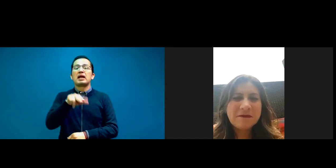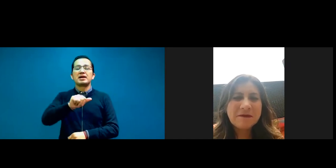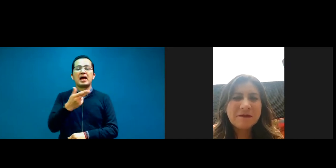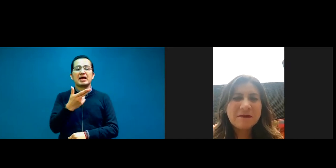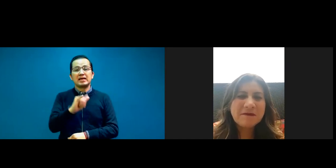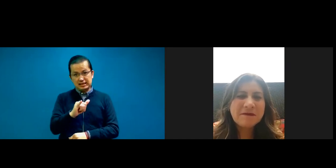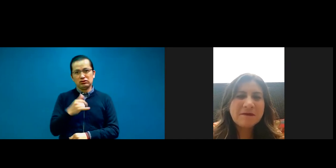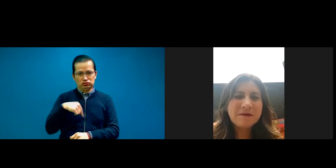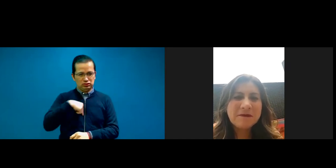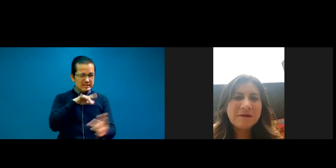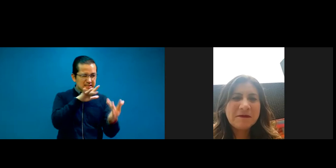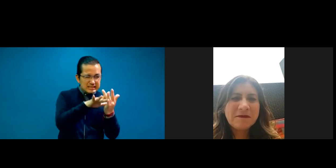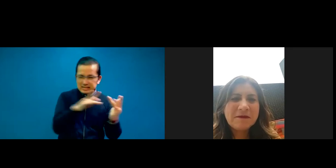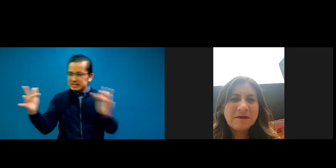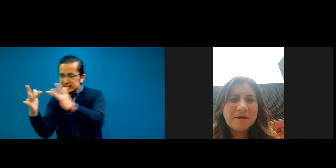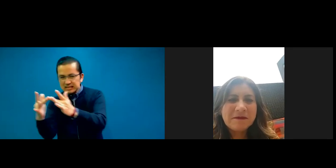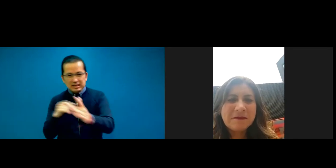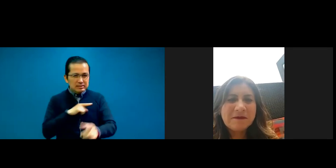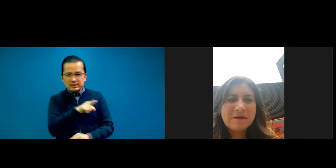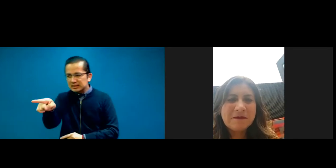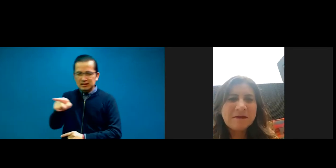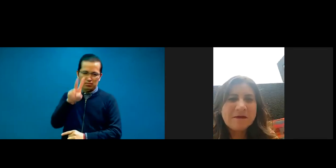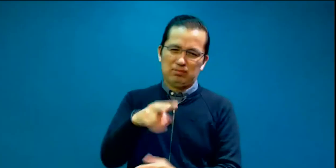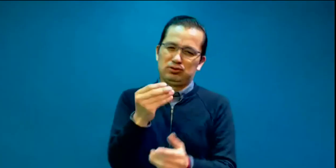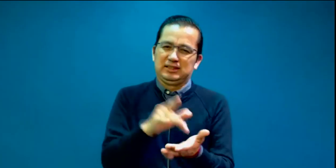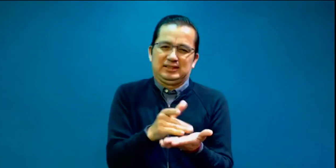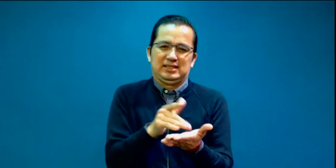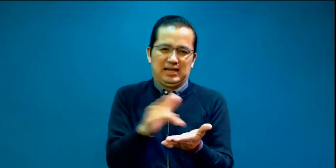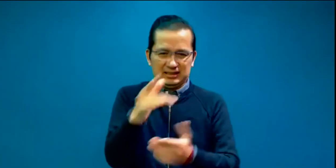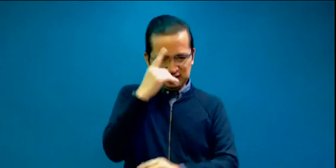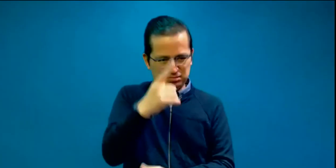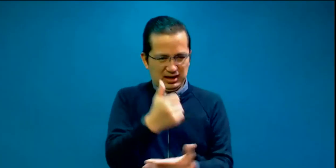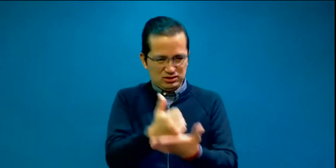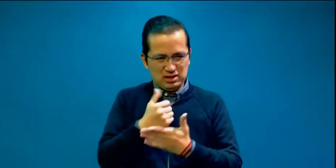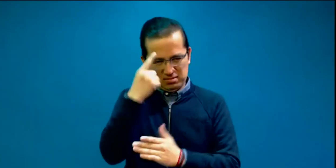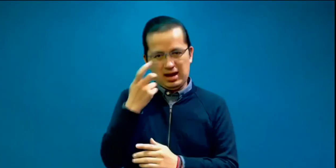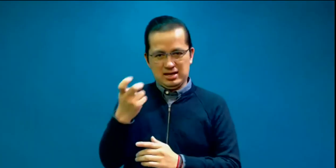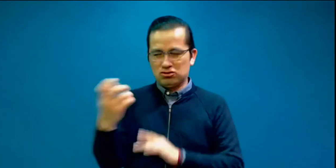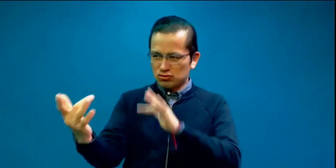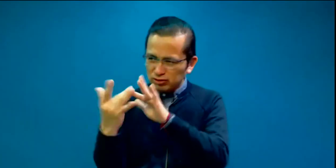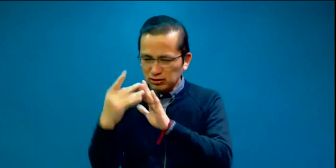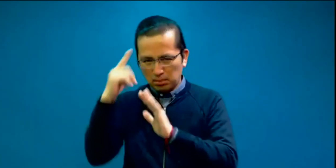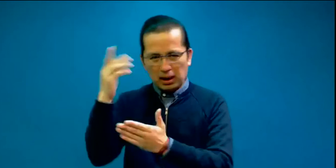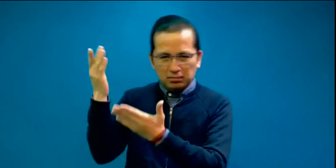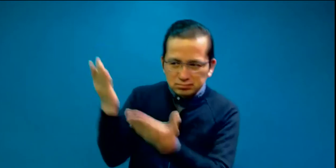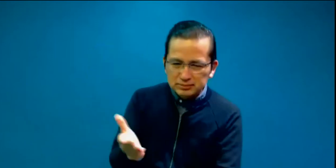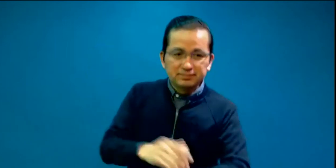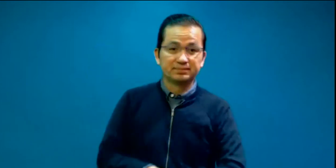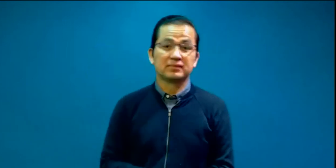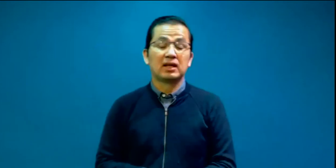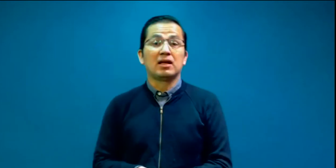ayudarnos a hacer esta vinculación. Y entonces, pues, la pregunta,